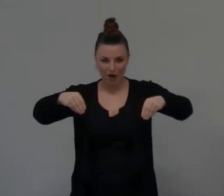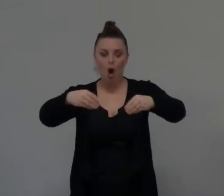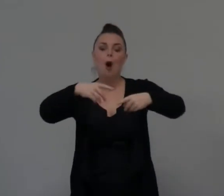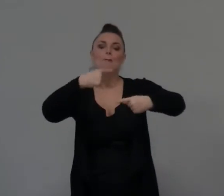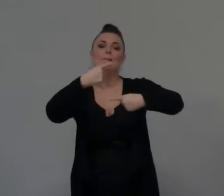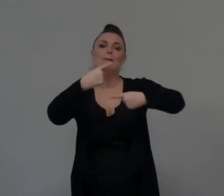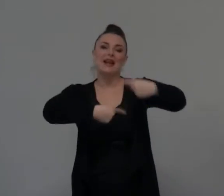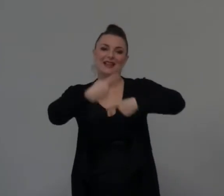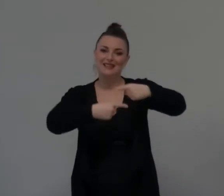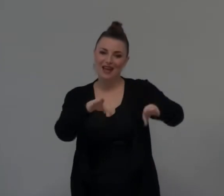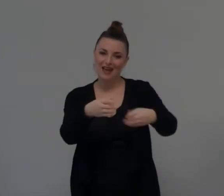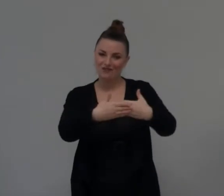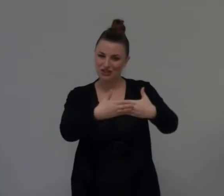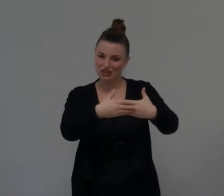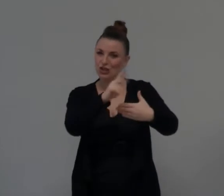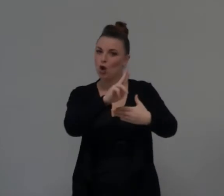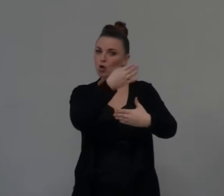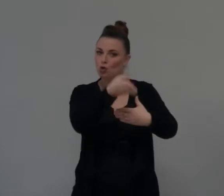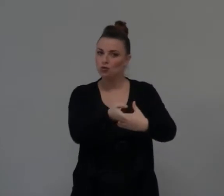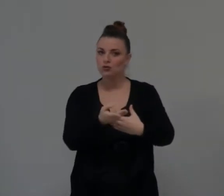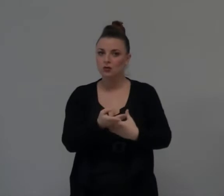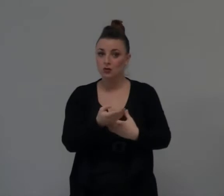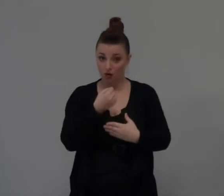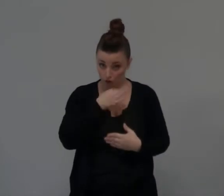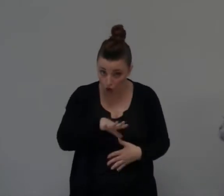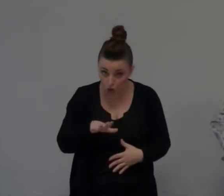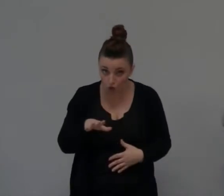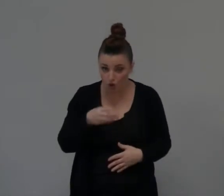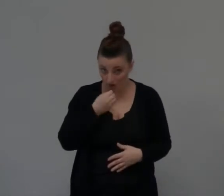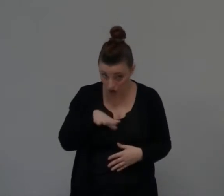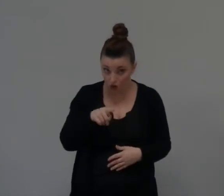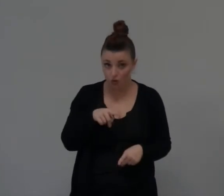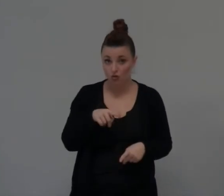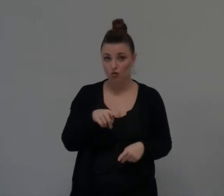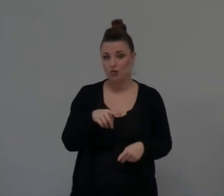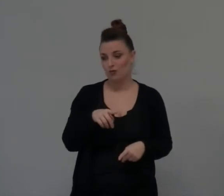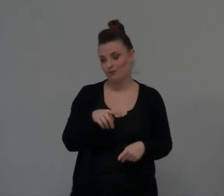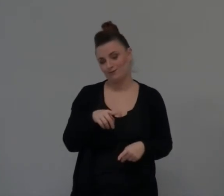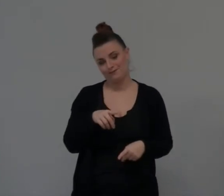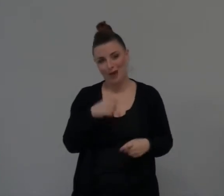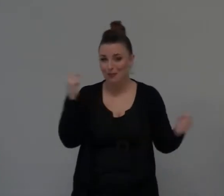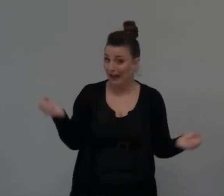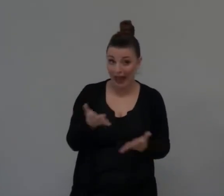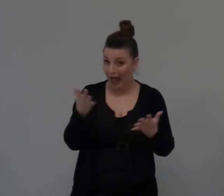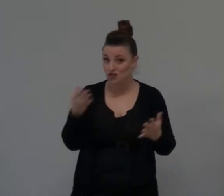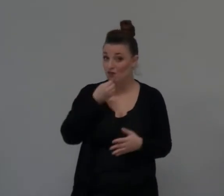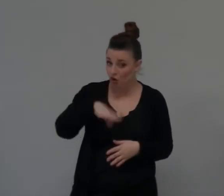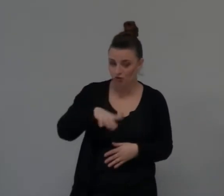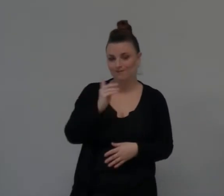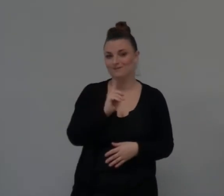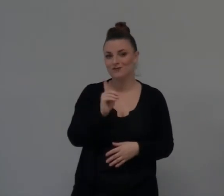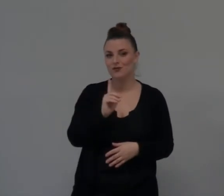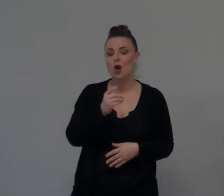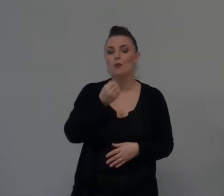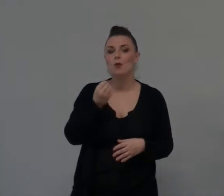è fortuna, non è fortuna, non È la mano, non è la mano visibile di Dio che fa nella